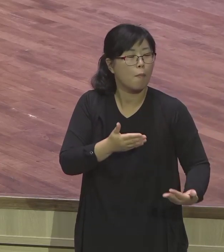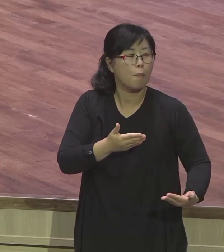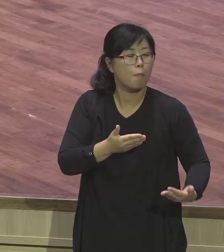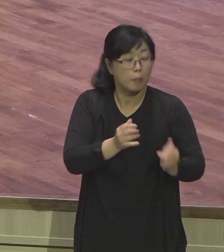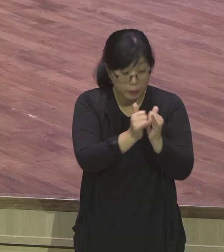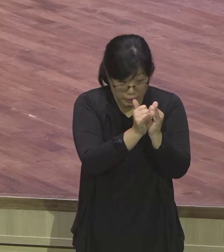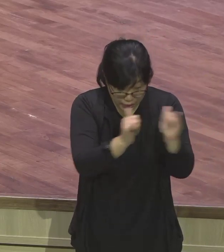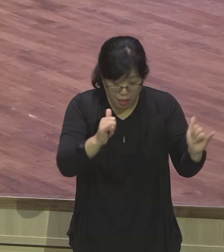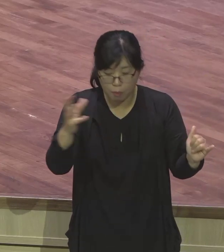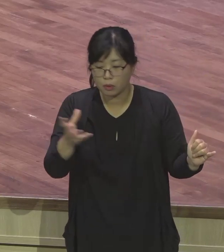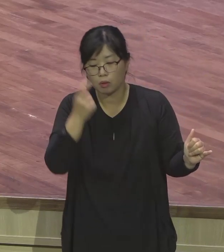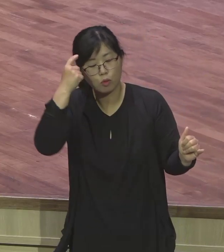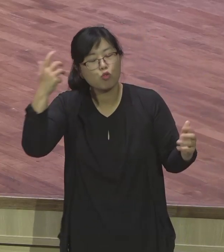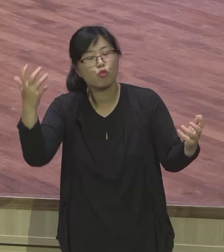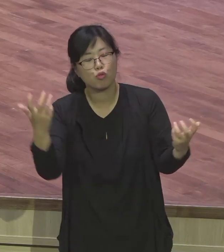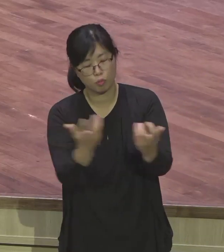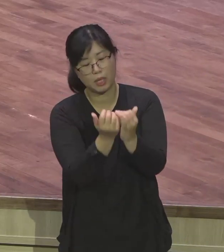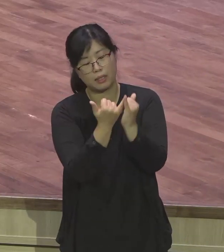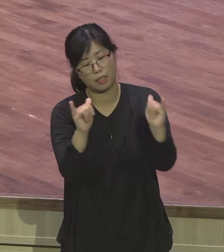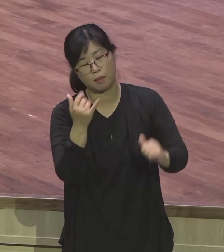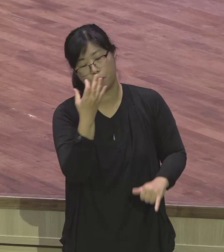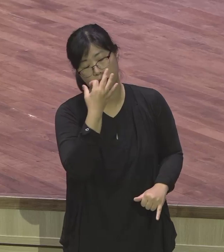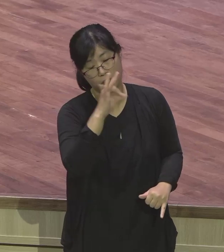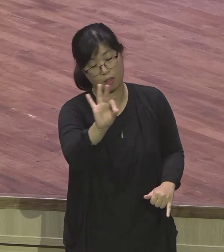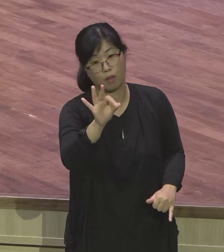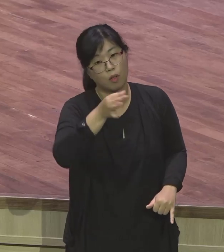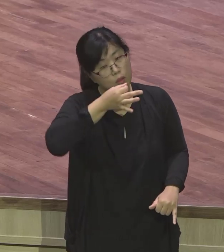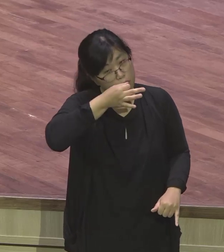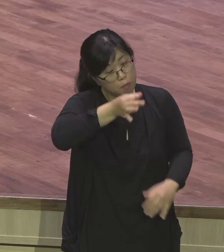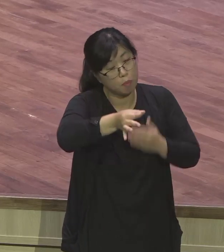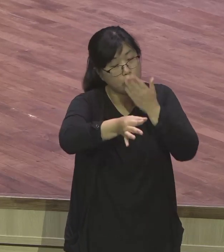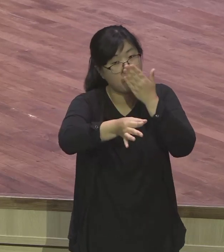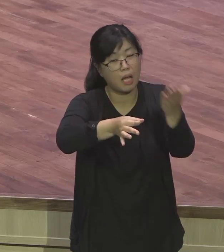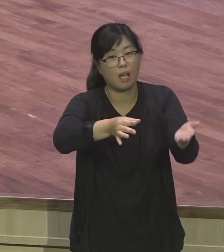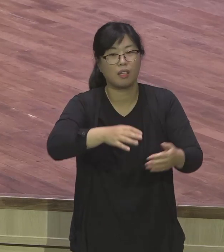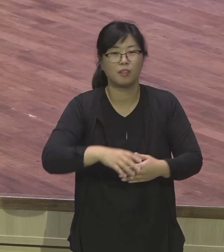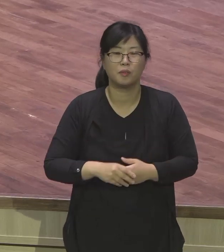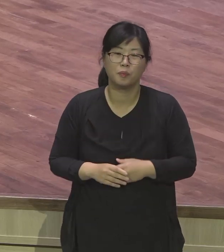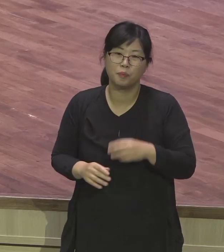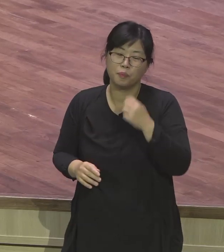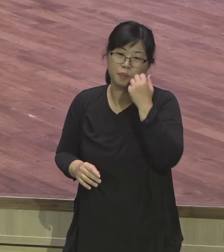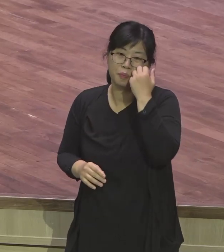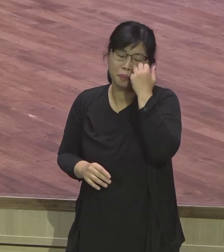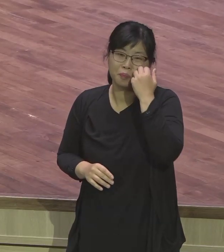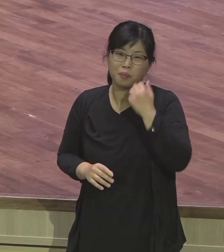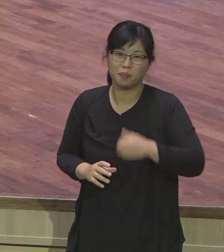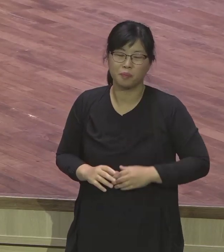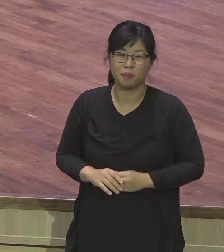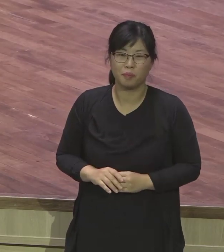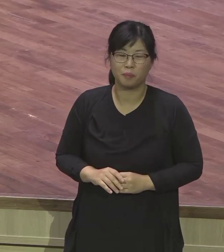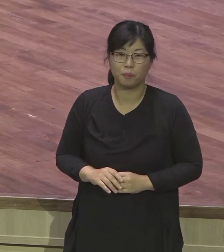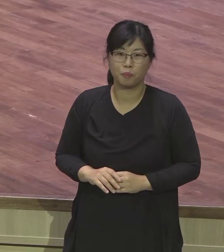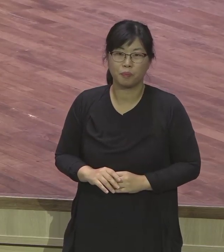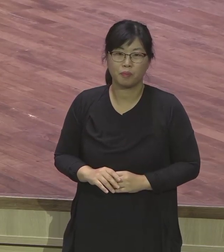하나님의 뜻과 이 계획이 나를 통해 사실적으로 성취가 되고 있느냐